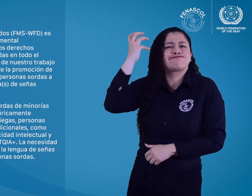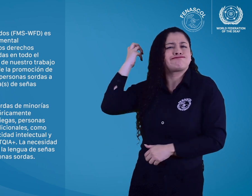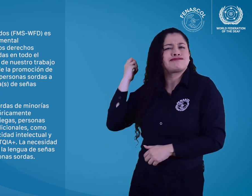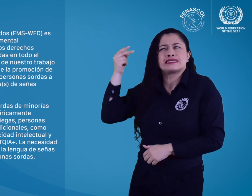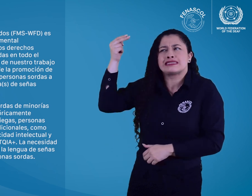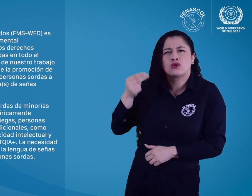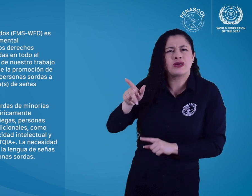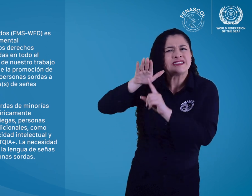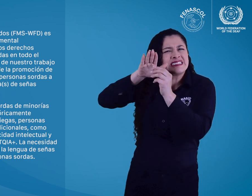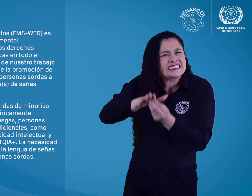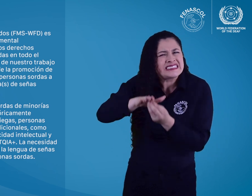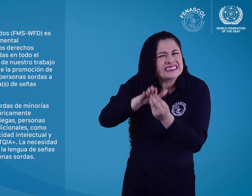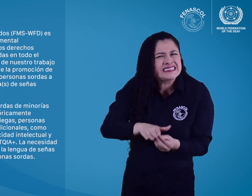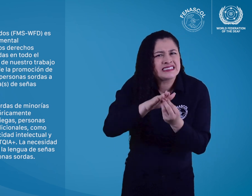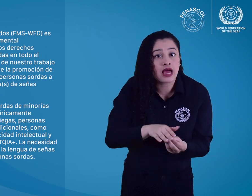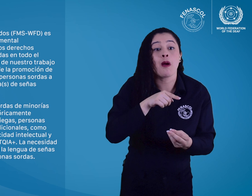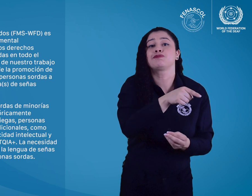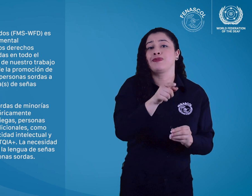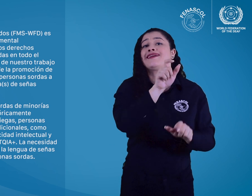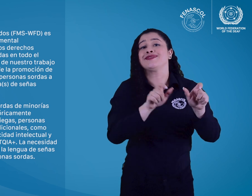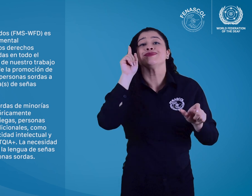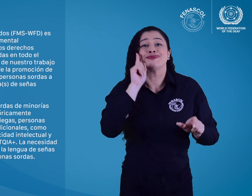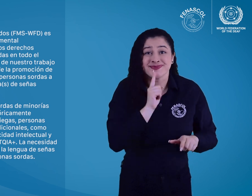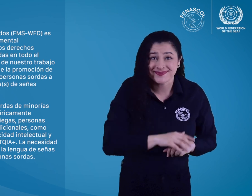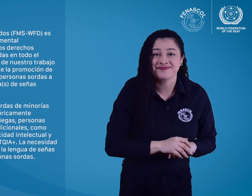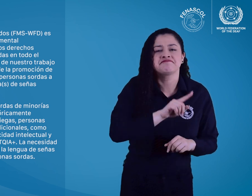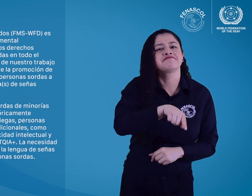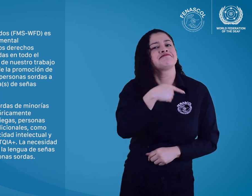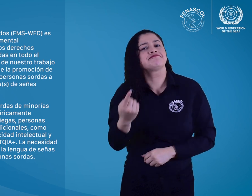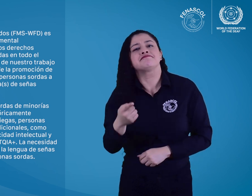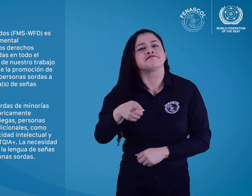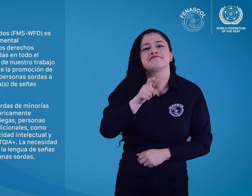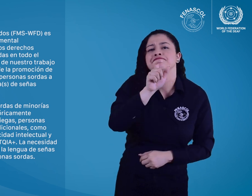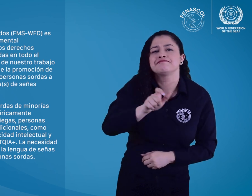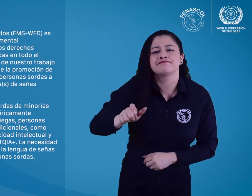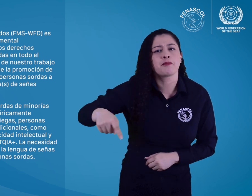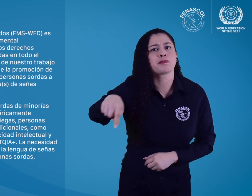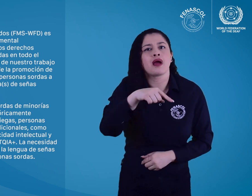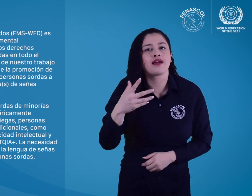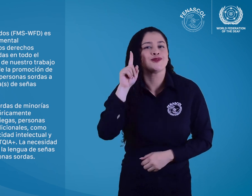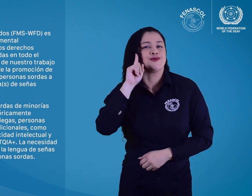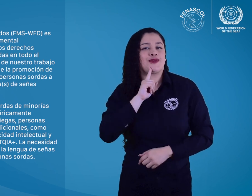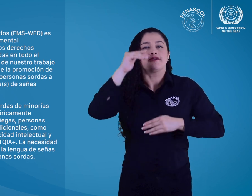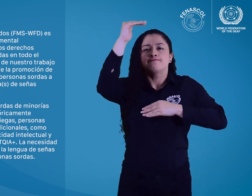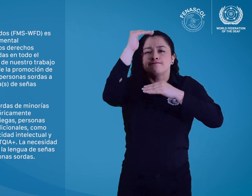históricamente marginadas, personas sordociegas, personas sordas con